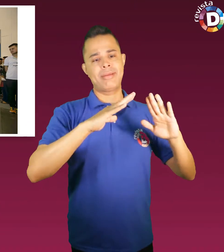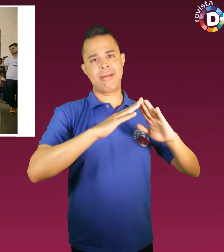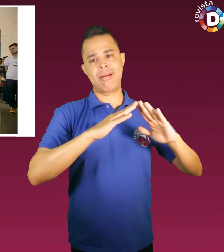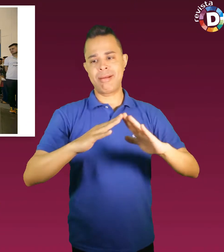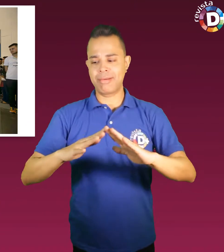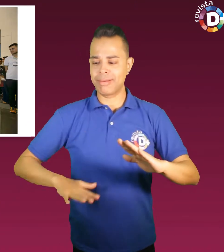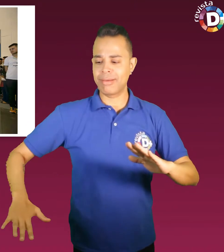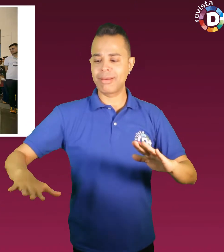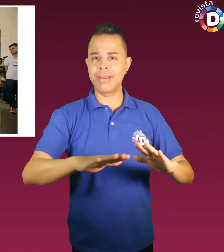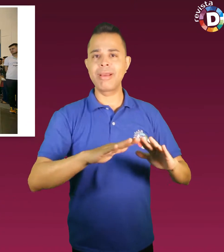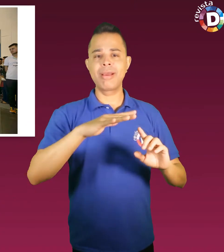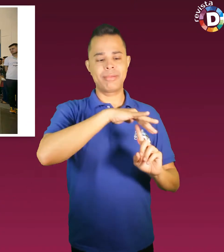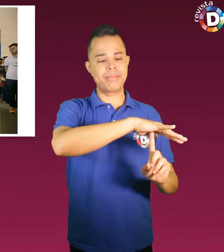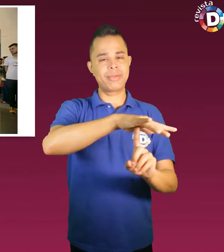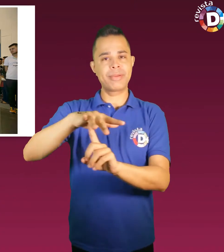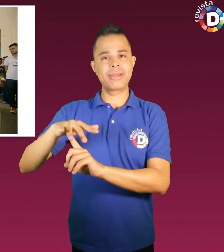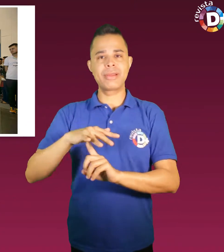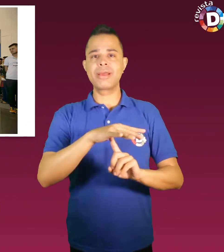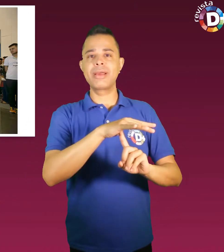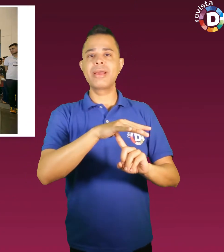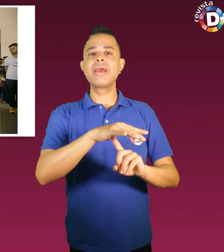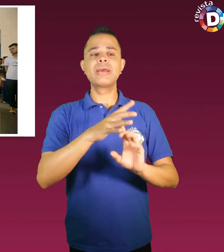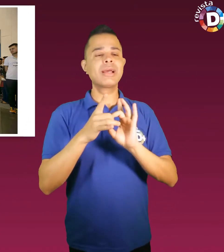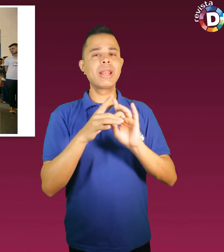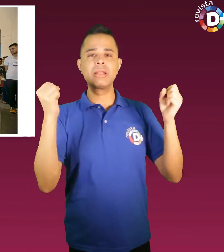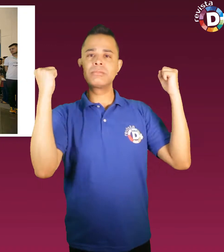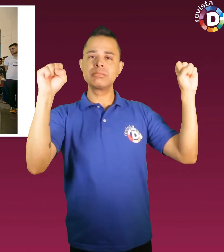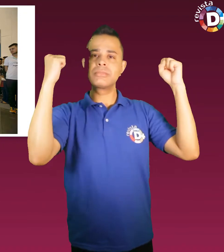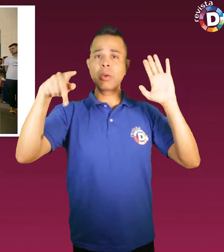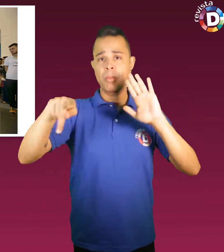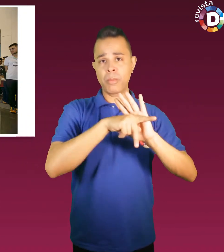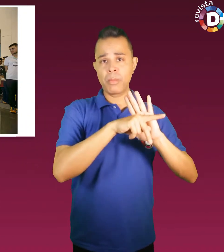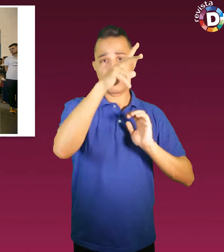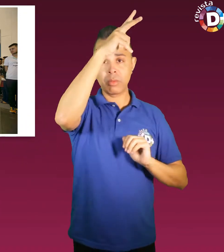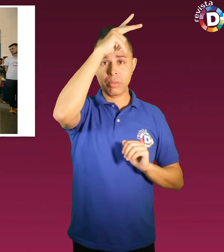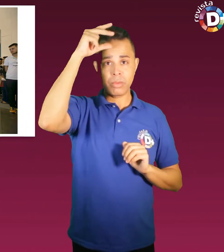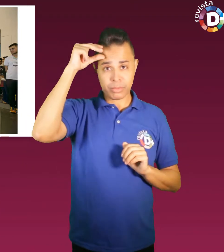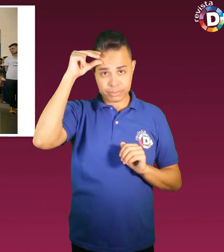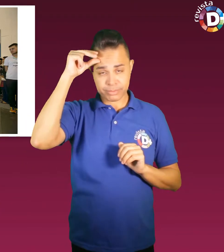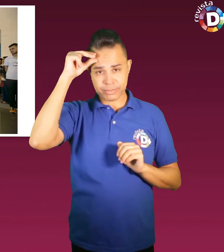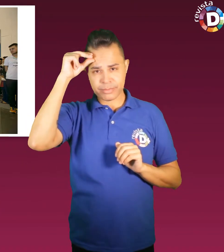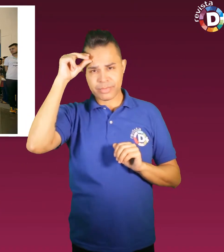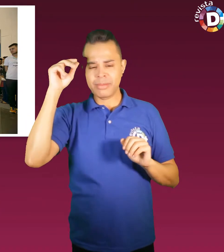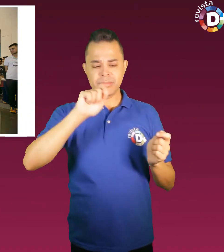públicas, diversos aparelhos de academia ao ar livre, promovidos pela Prefeitura. Mas e as